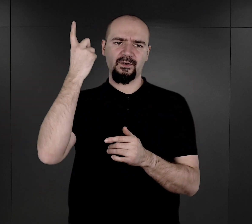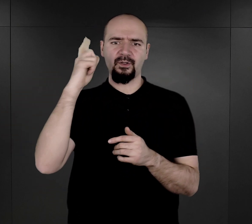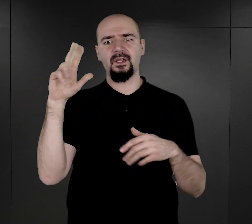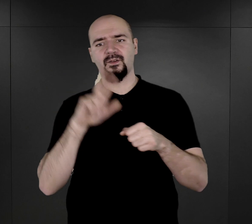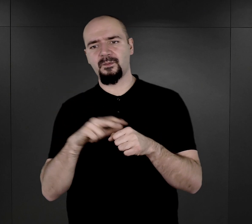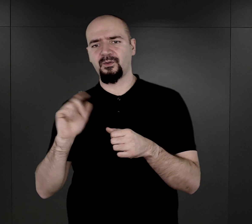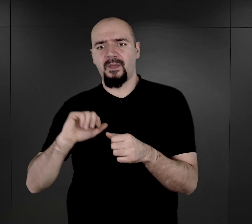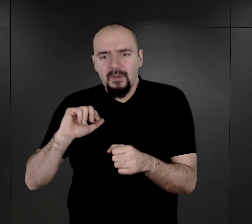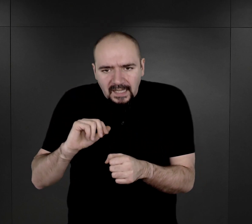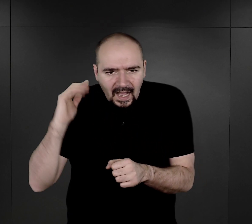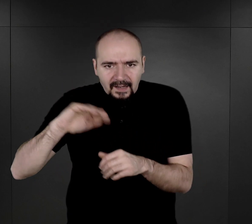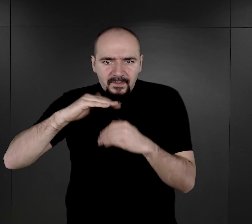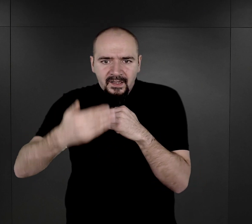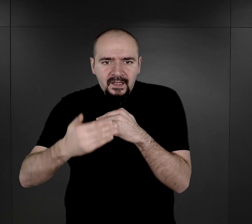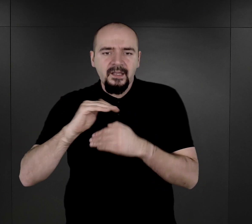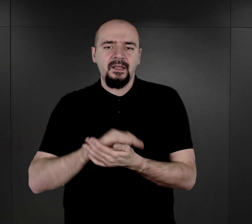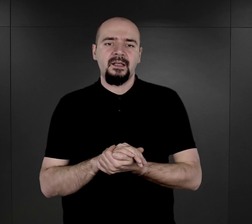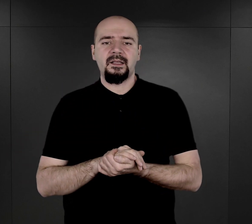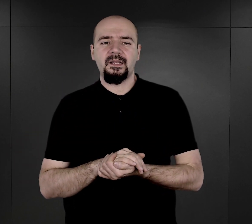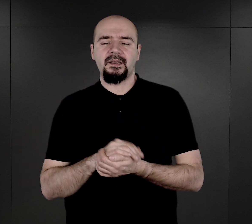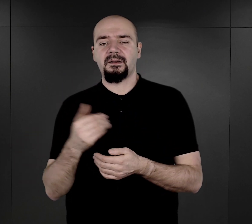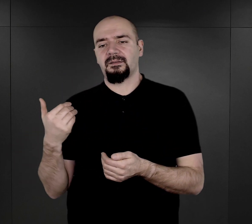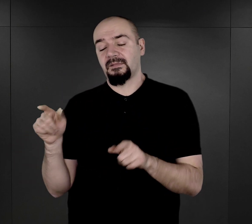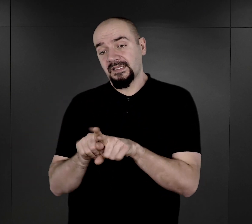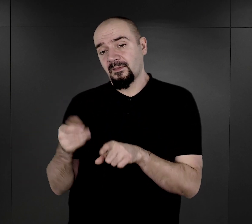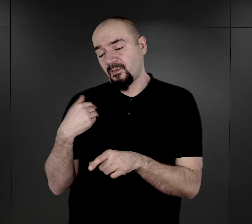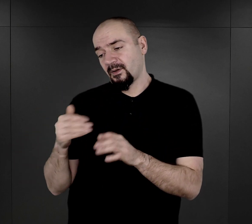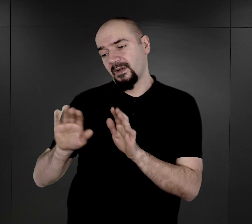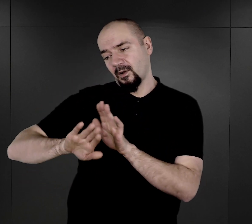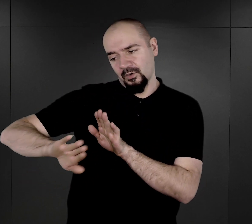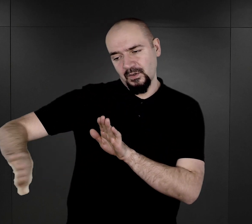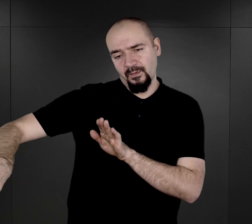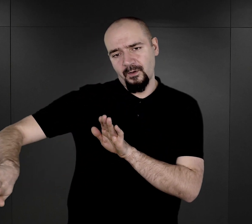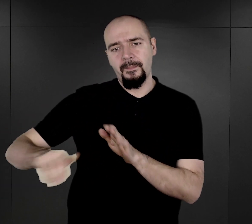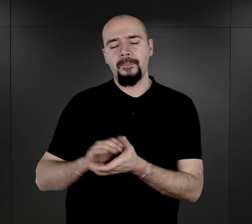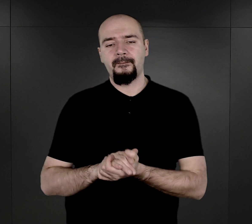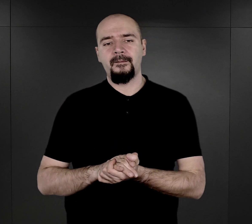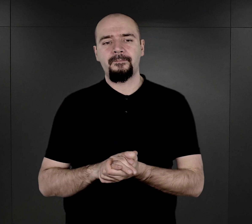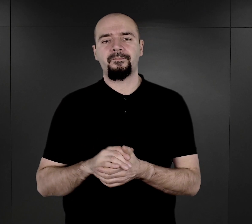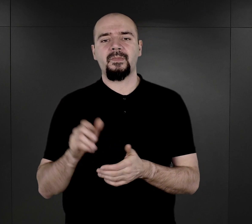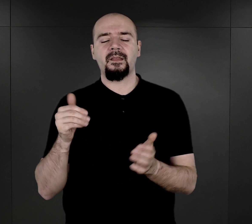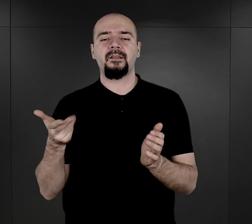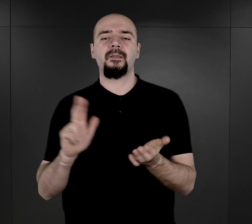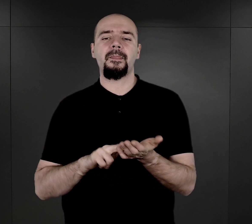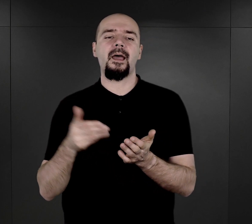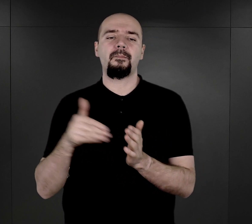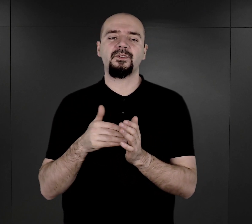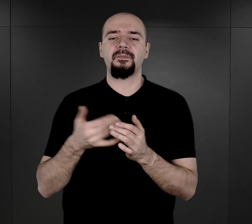które miały garba. Również umieszczane były osobno. Na potrzeby innej osoby